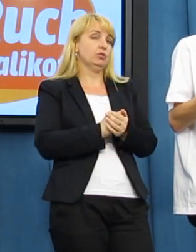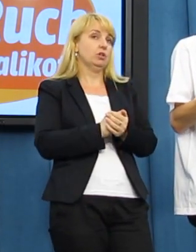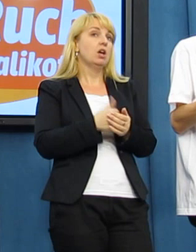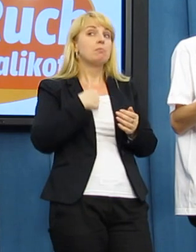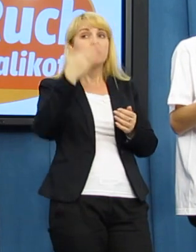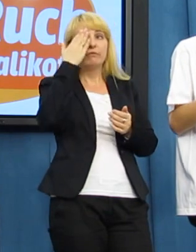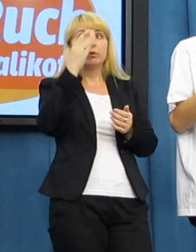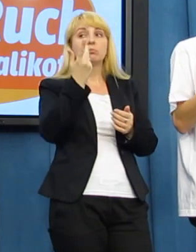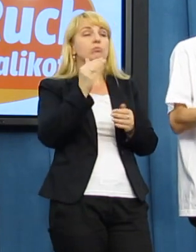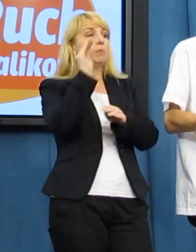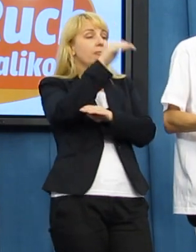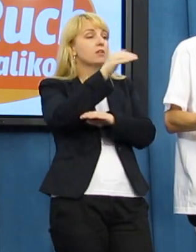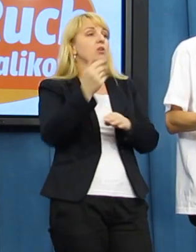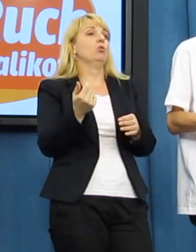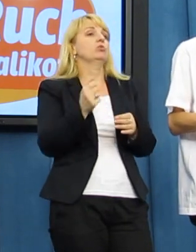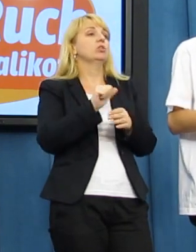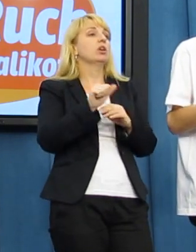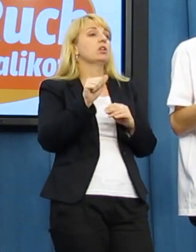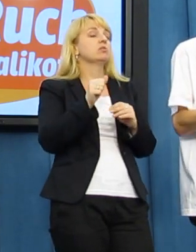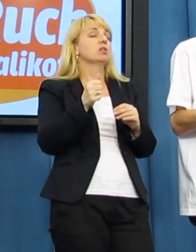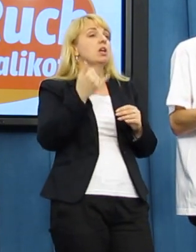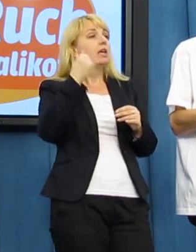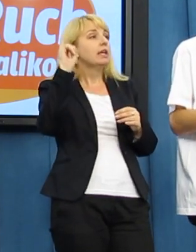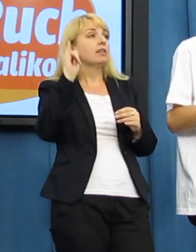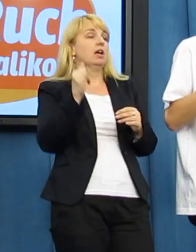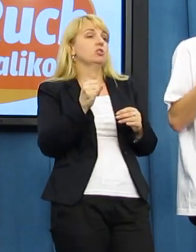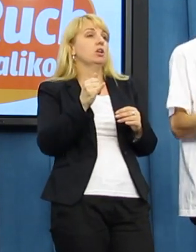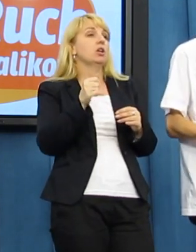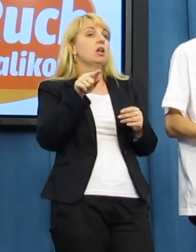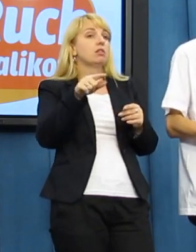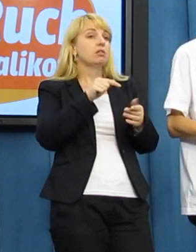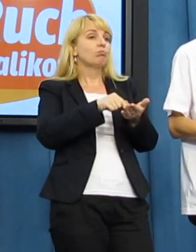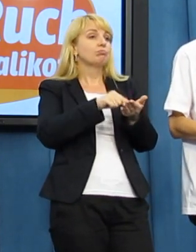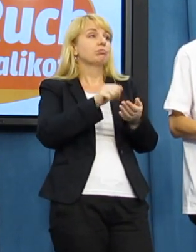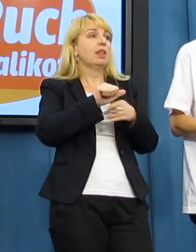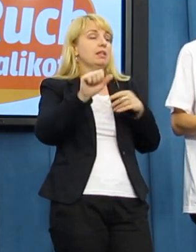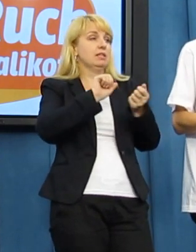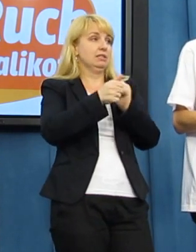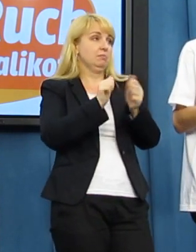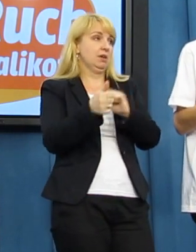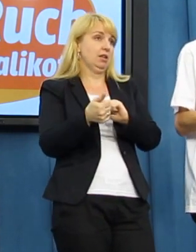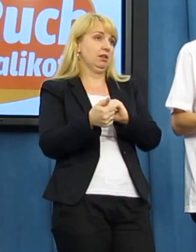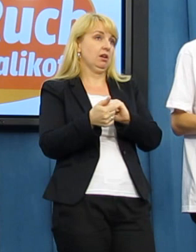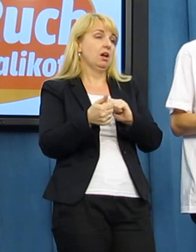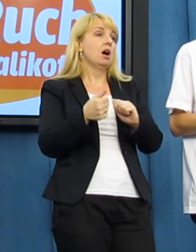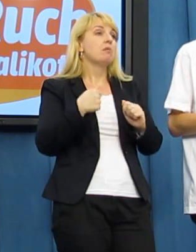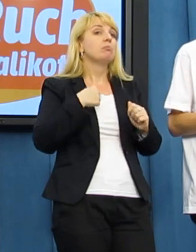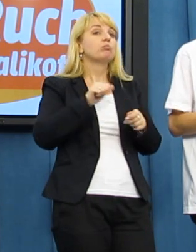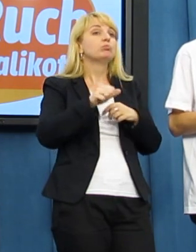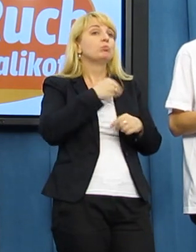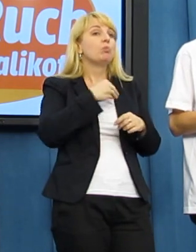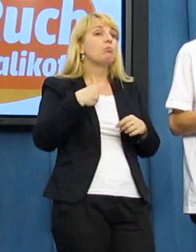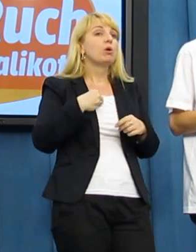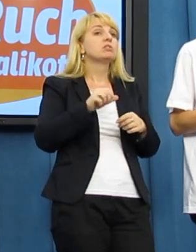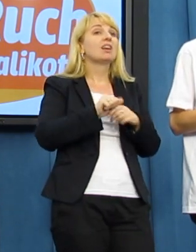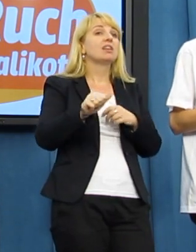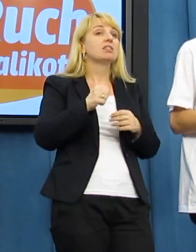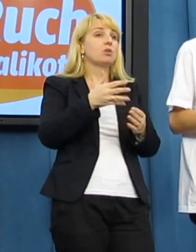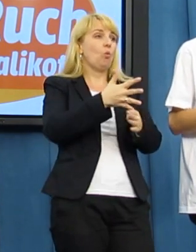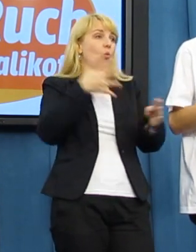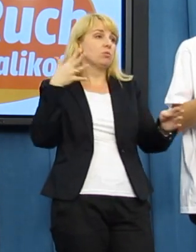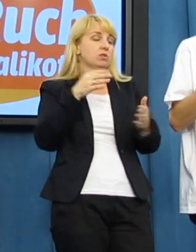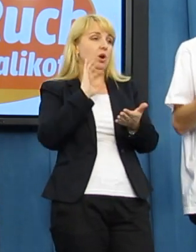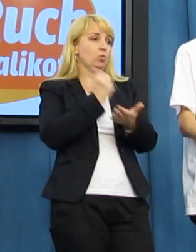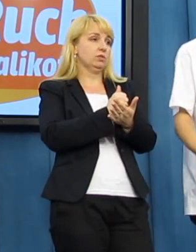na zachodzie w cywilizowanych krajach zmienia się to. My jesteśmy ostatnim cywilizowanym krajem, który ma taką restrykcyjną ustawę narkotykową